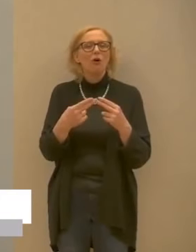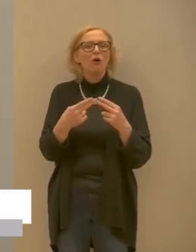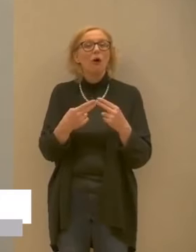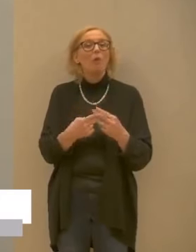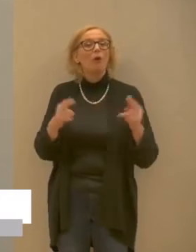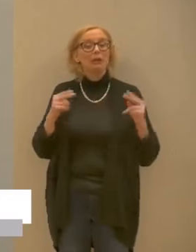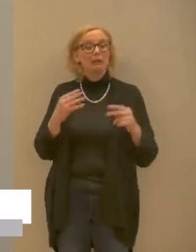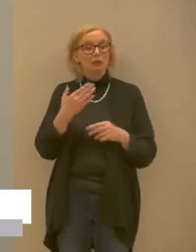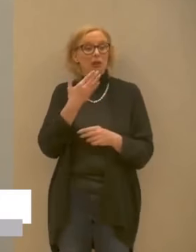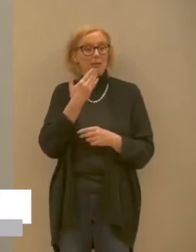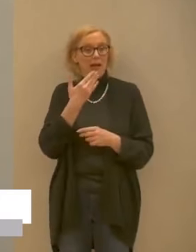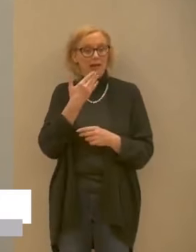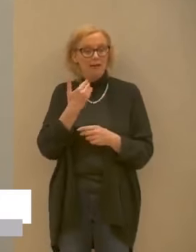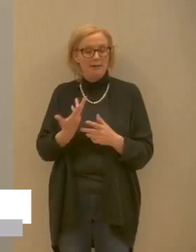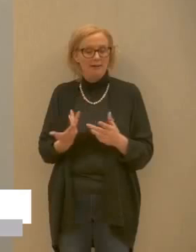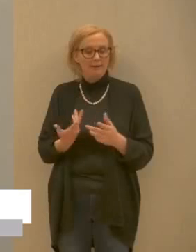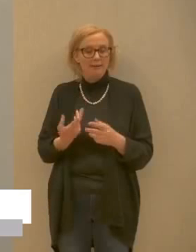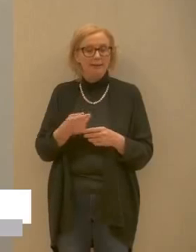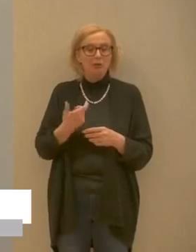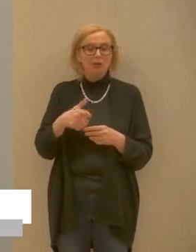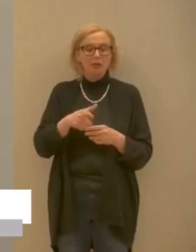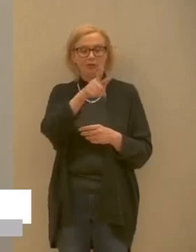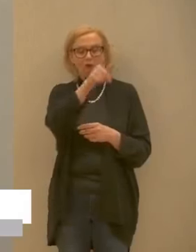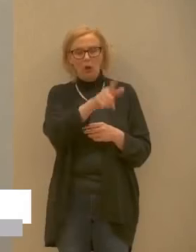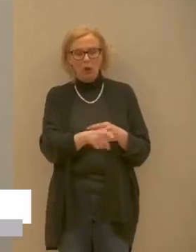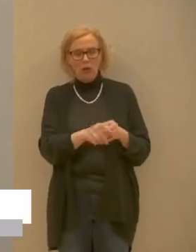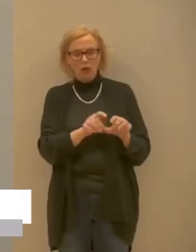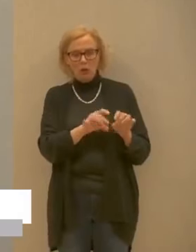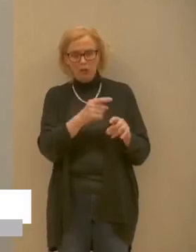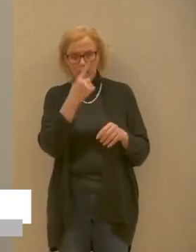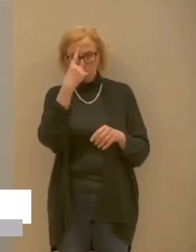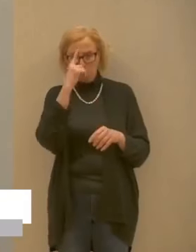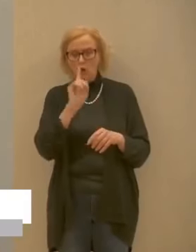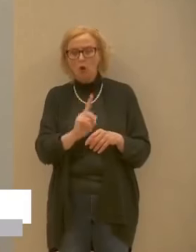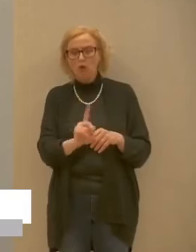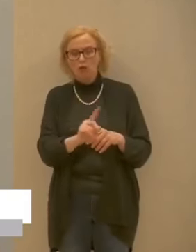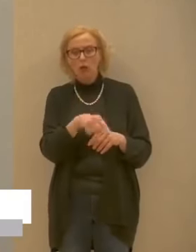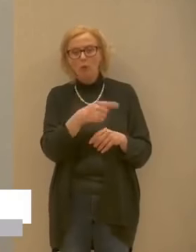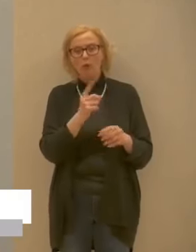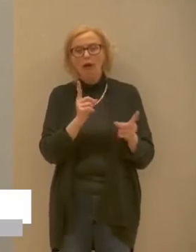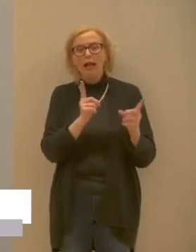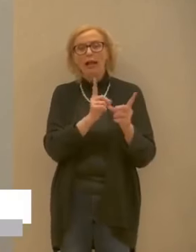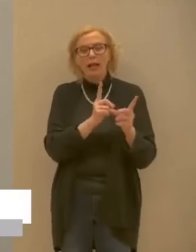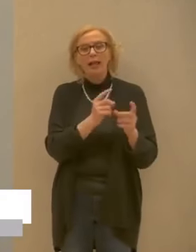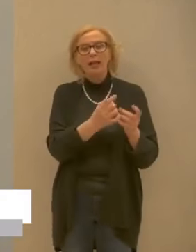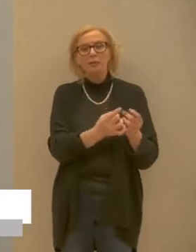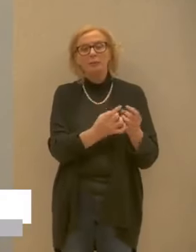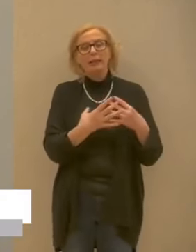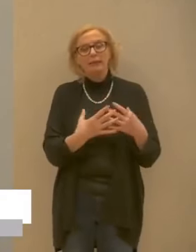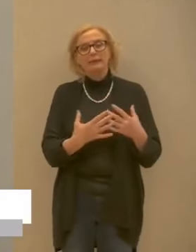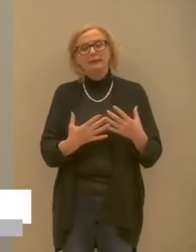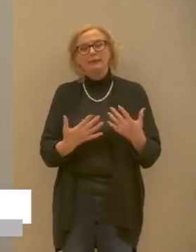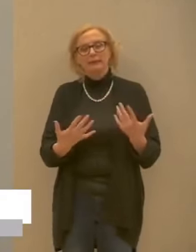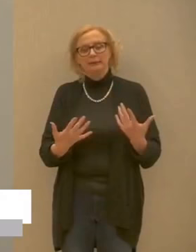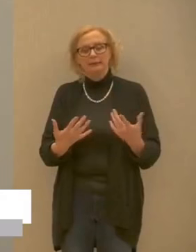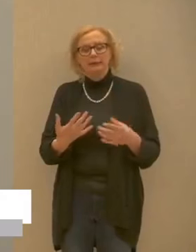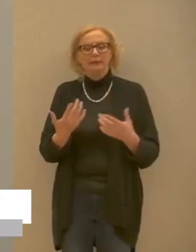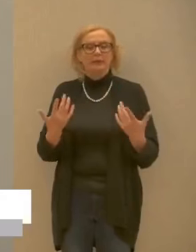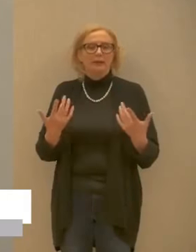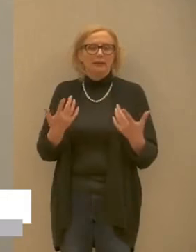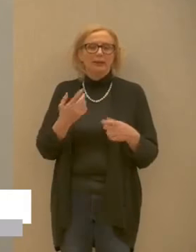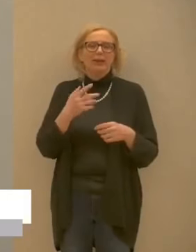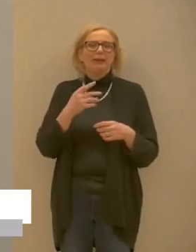cui non si sapeva la contagiosità purtroppo è ormai acclarato che anche le persone